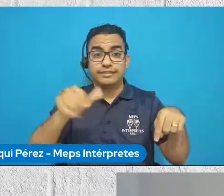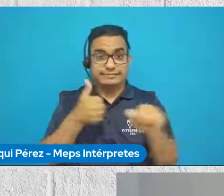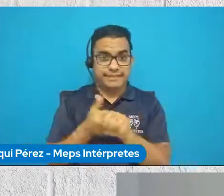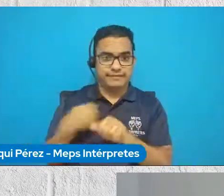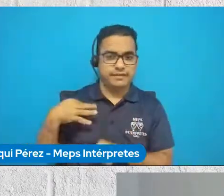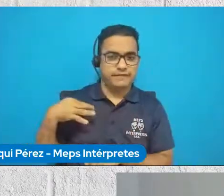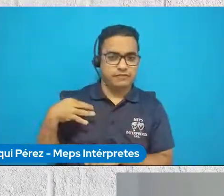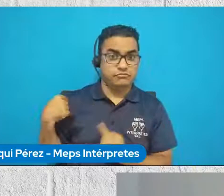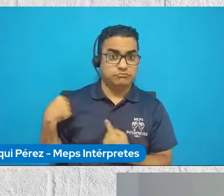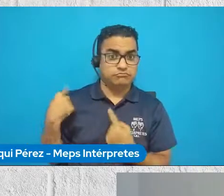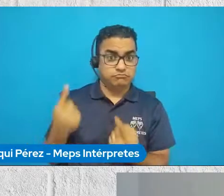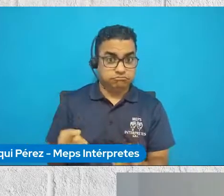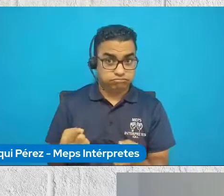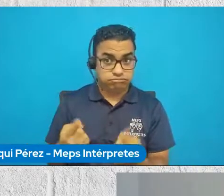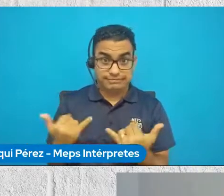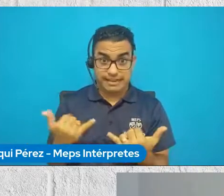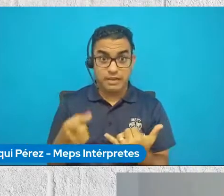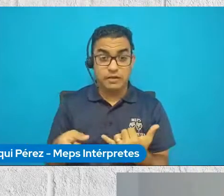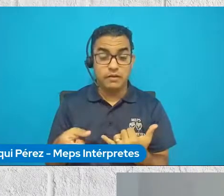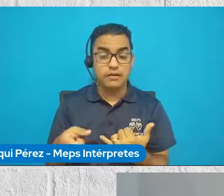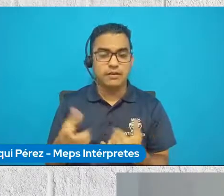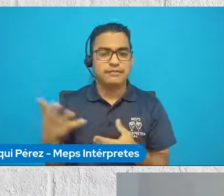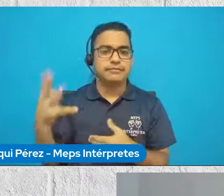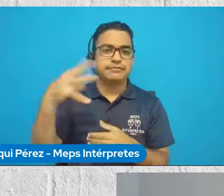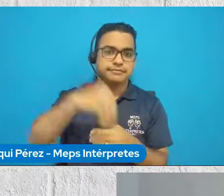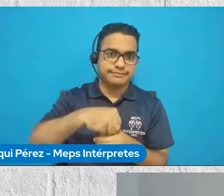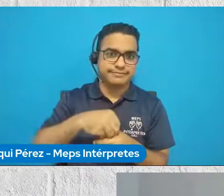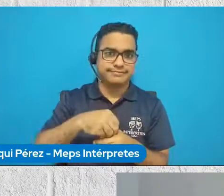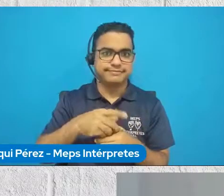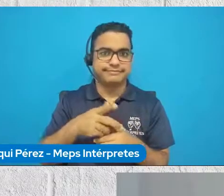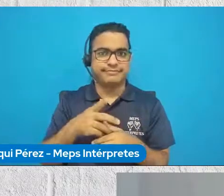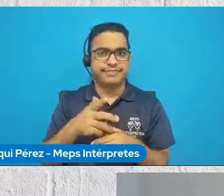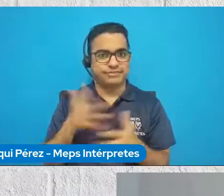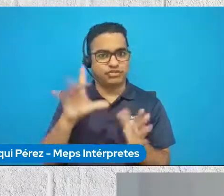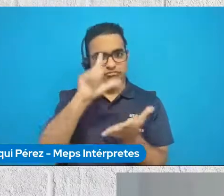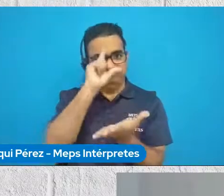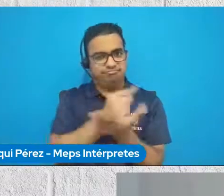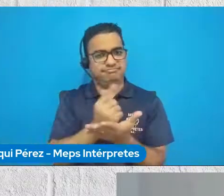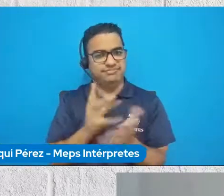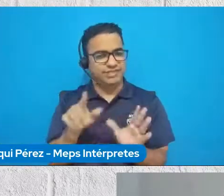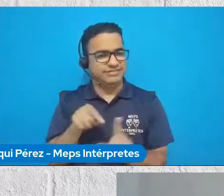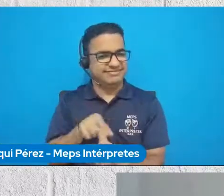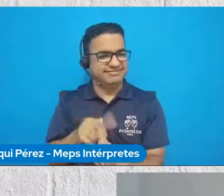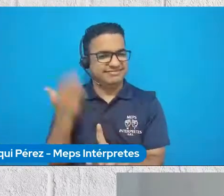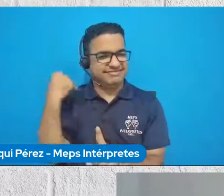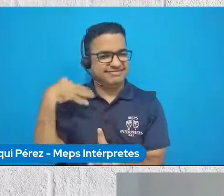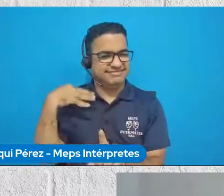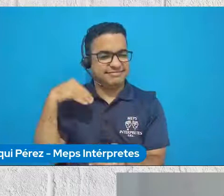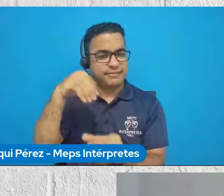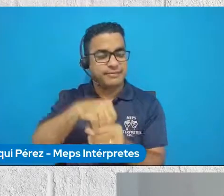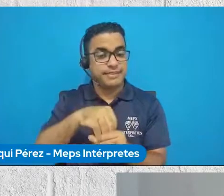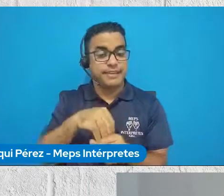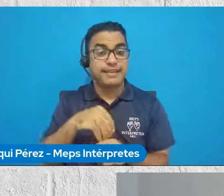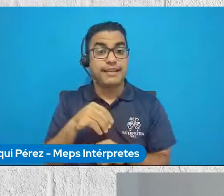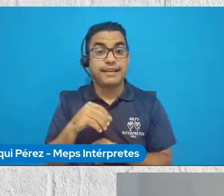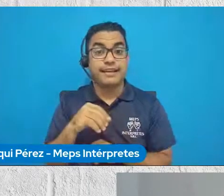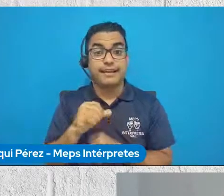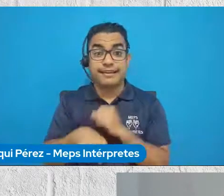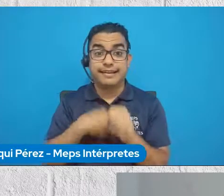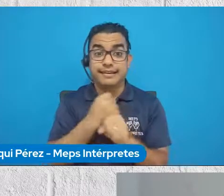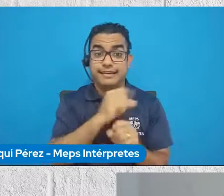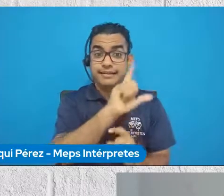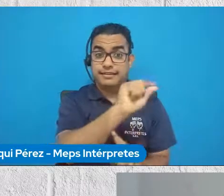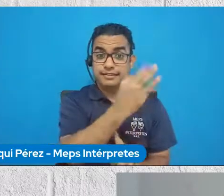voluntaria, perdón, ahora es parte de la red de alumnis, y ella ha sido voluntaria de Naciones Unidas en los años 2019